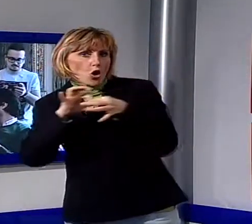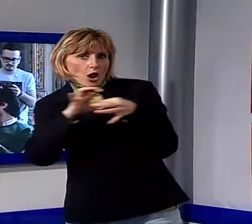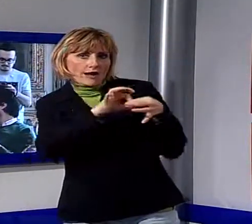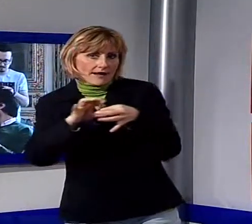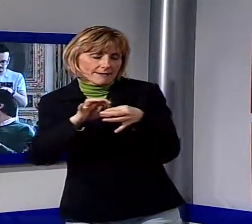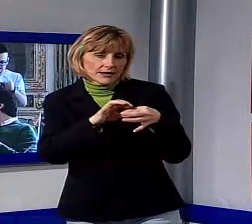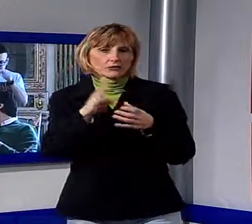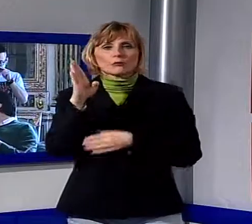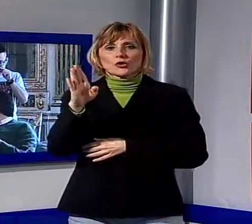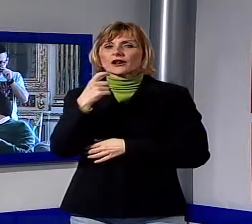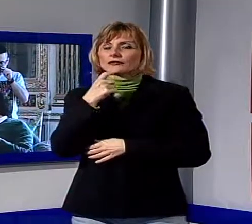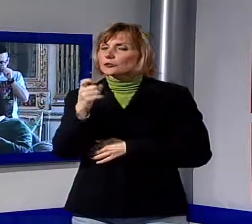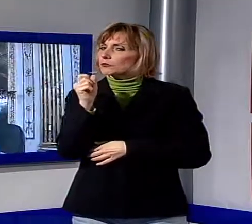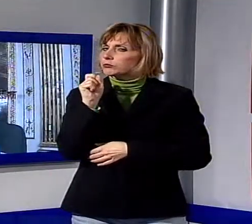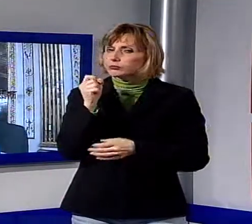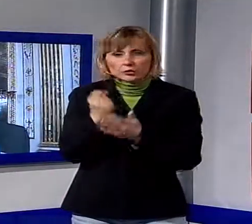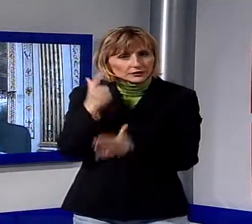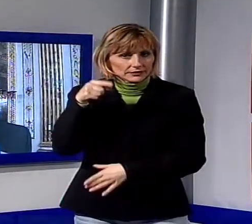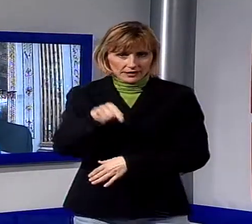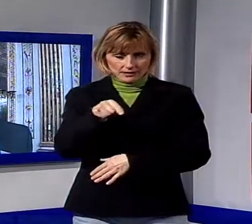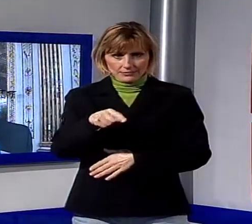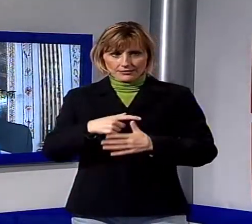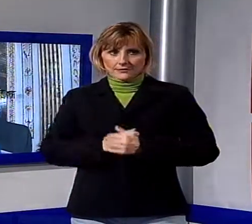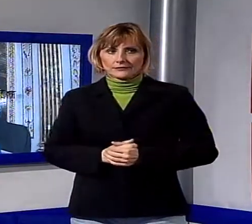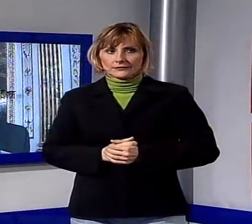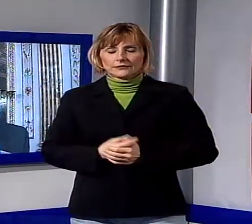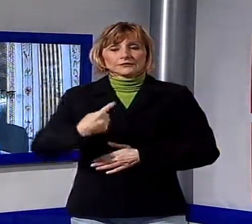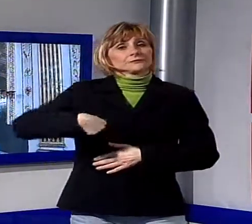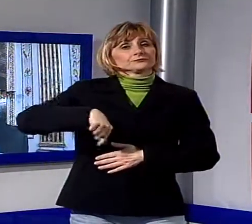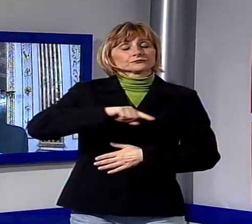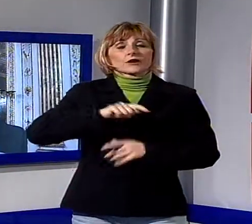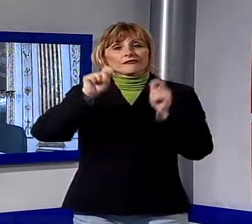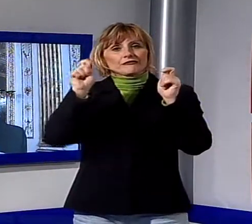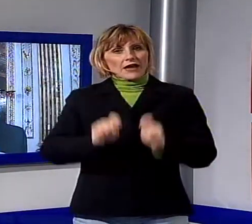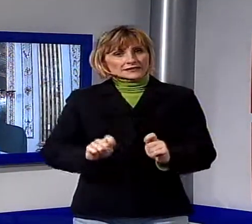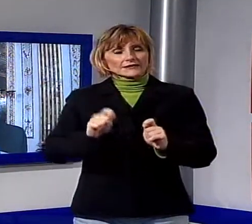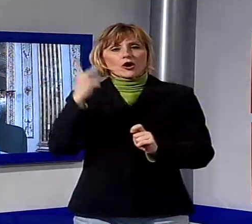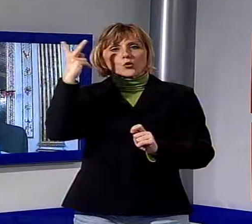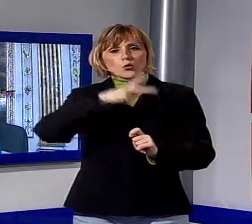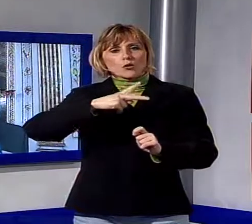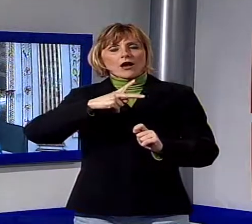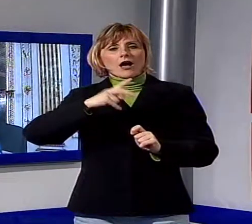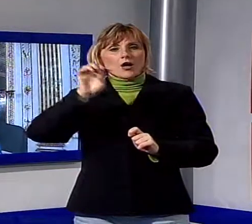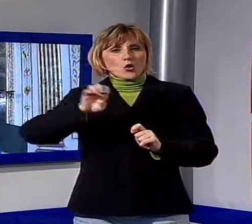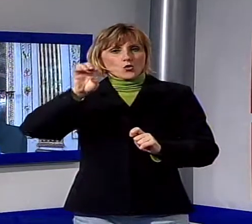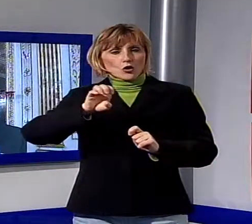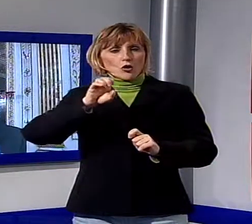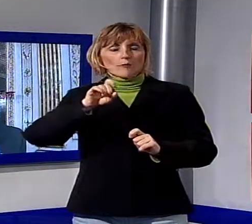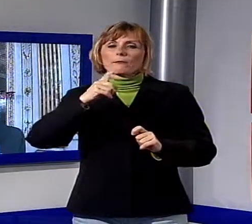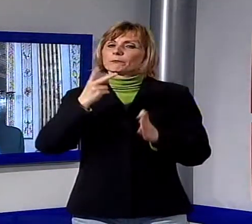di forza della manifestazione. Abbiamo mantenuto la promessa di far diventare il festival, Lucca Film Festival,'Europa Cinema, l'evento più importante tra la